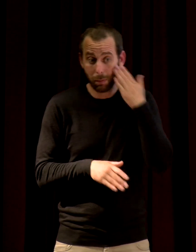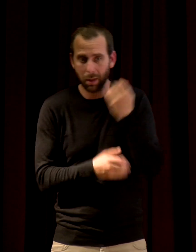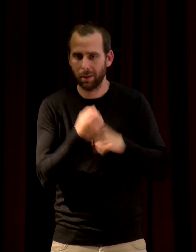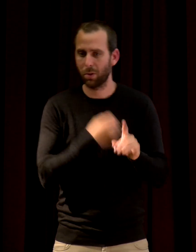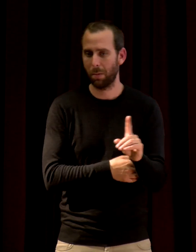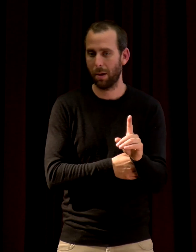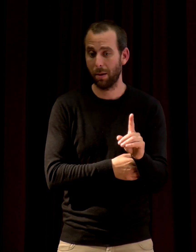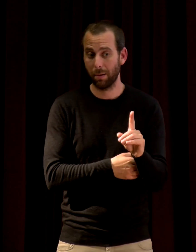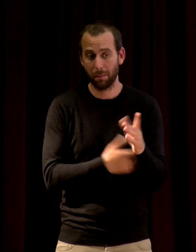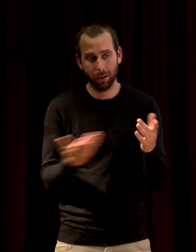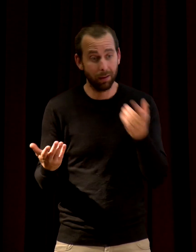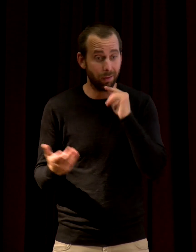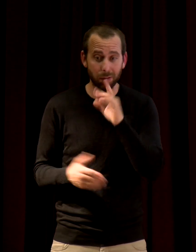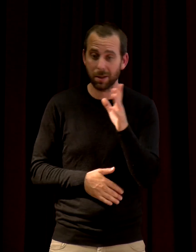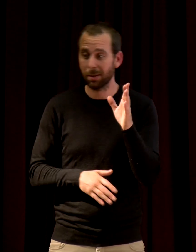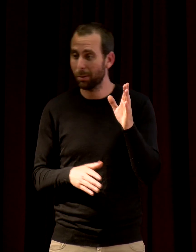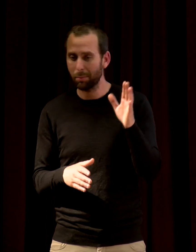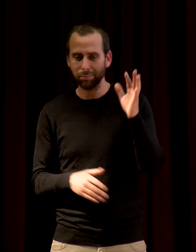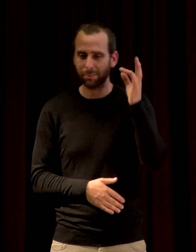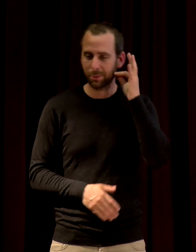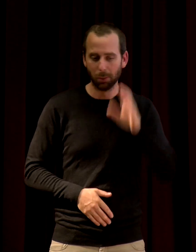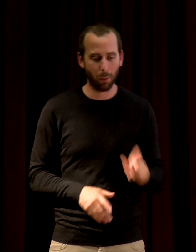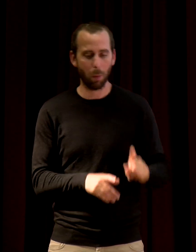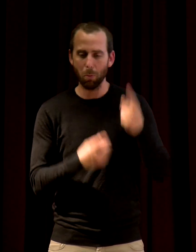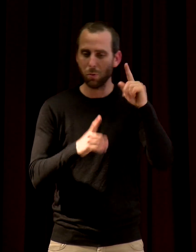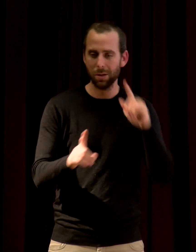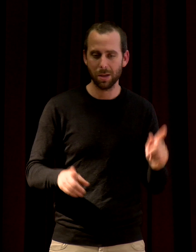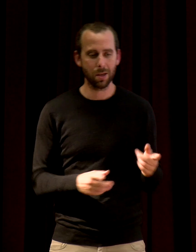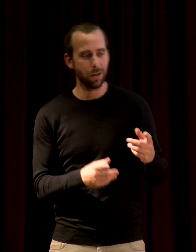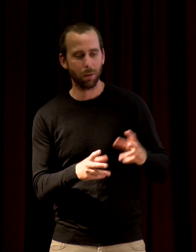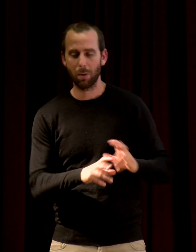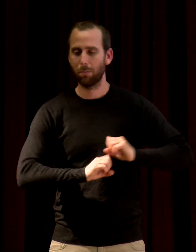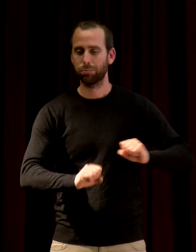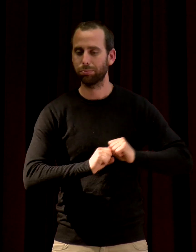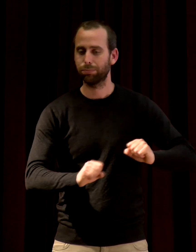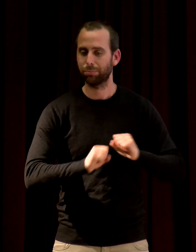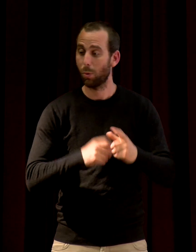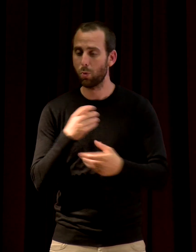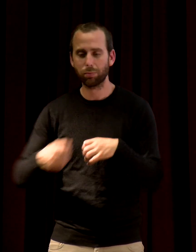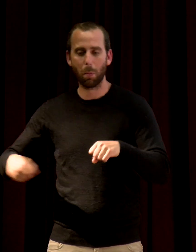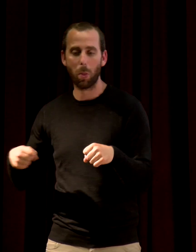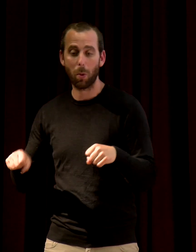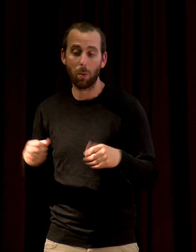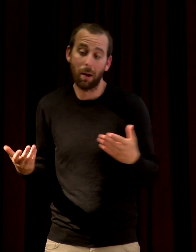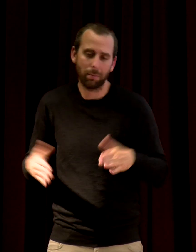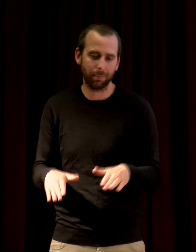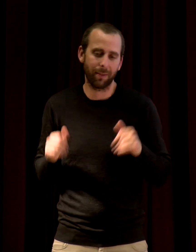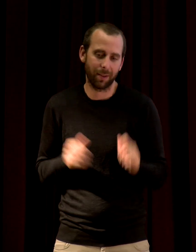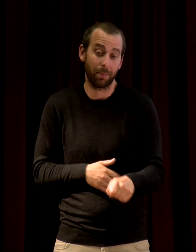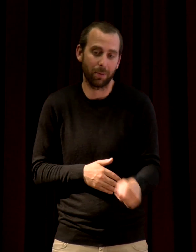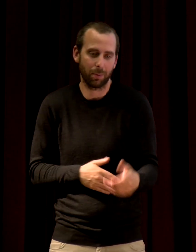ne venir avec son haut-parleur ou sa moto. Donc, voilà. Mais il faut bien se dire que si on pense par